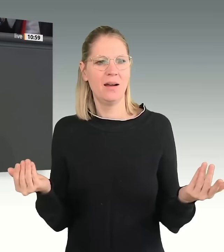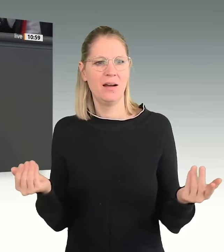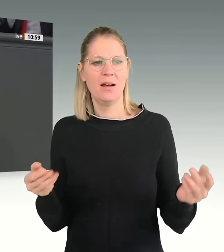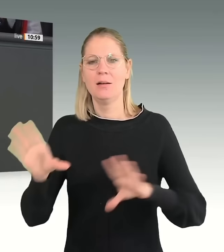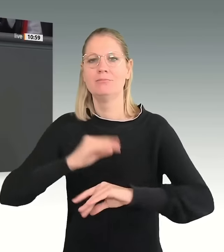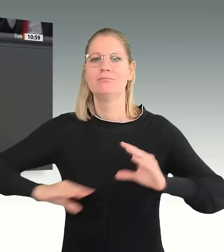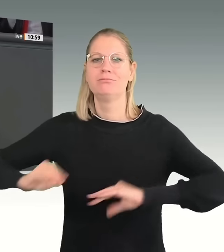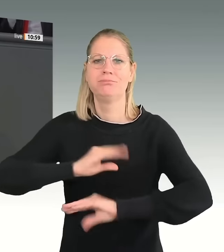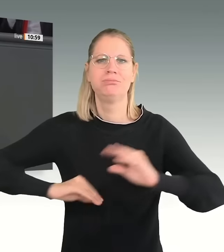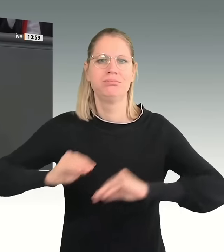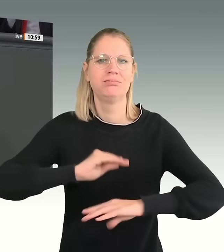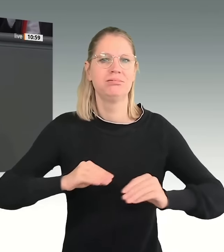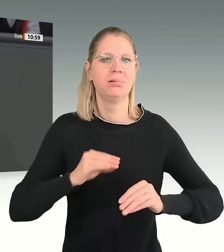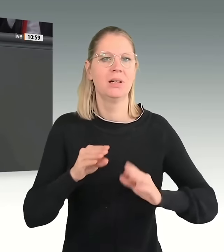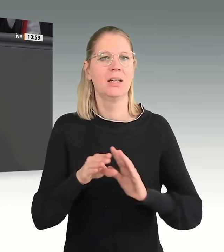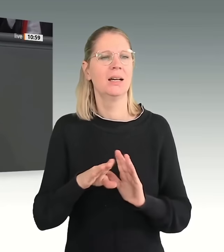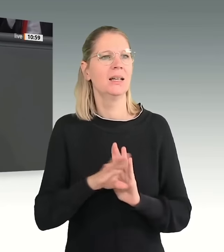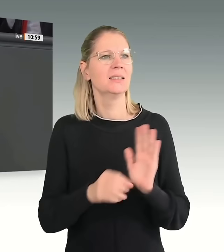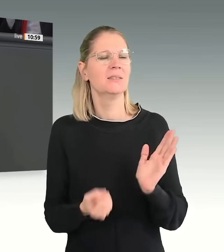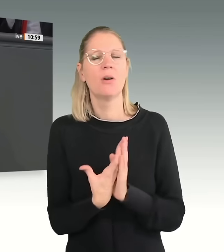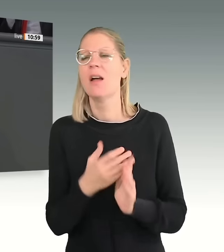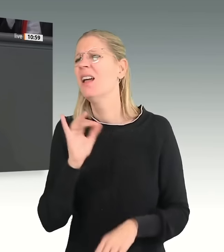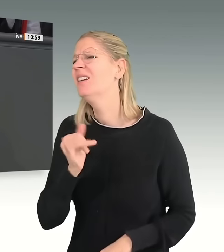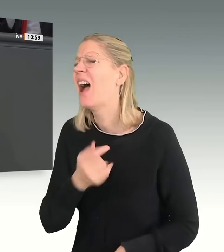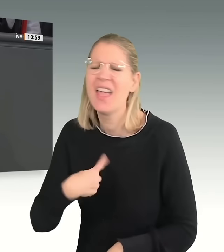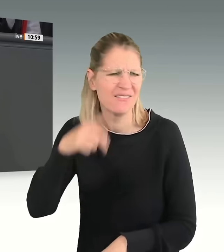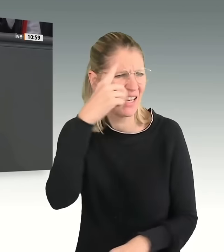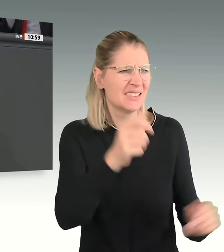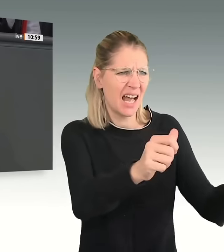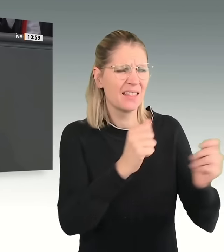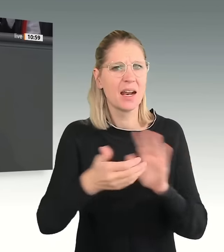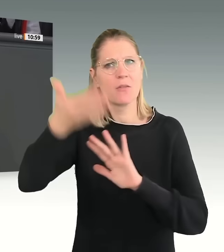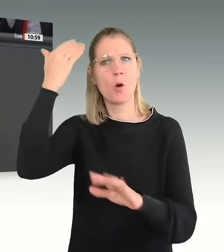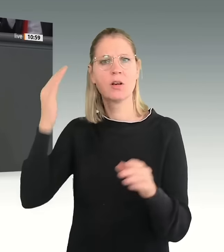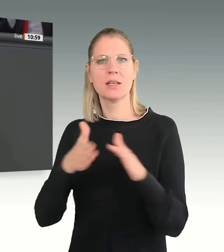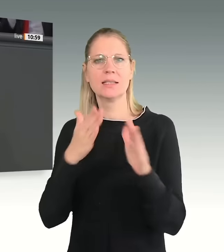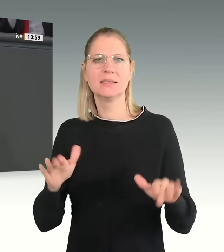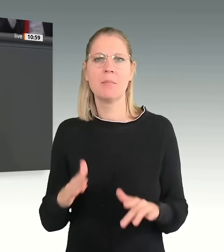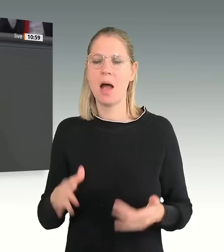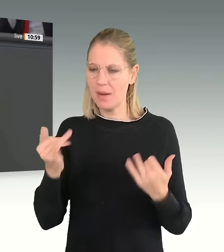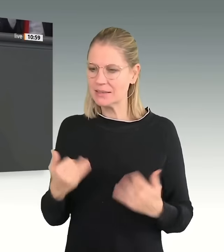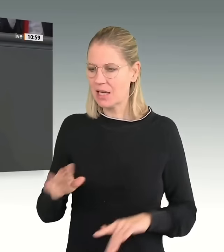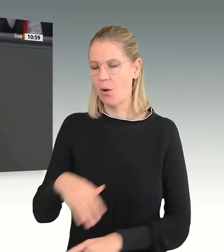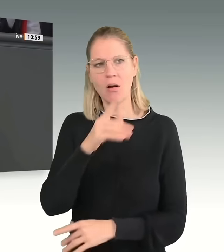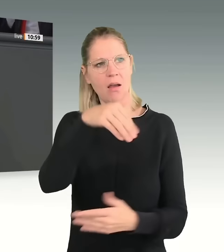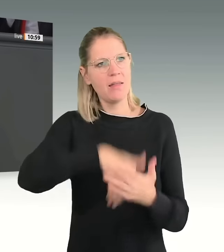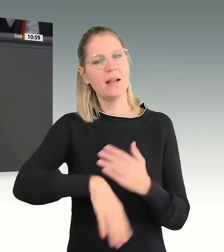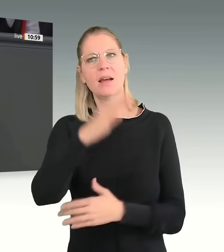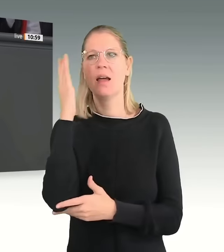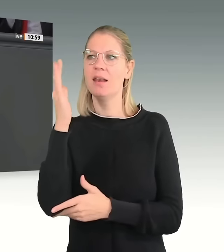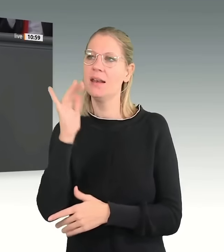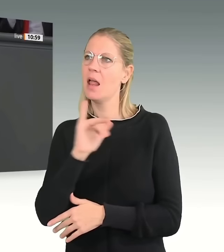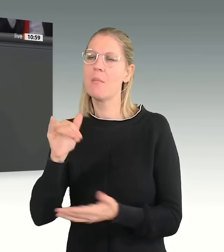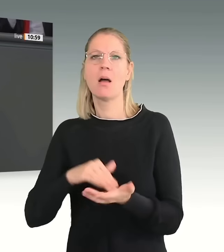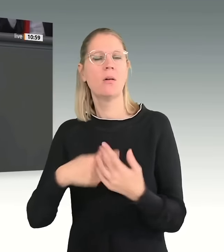Ja, weiß, dass dieser Antrag aus dem Dezember stammt. Und trotzdem muss ich ja feststellen, dass in der Rede so getan wird, als würde nichts getan und dieser